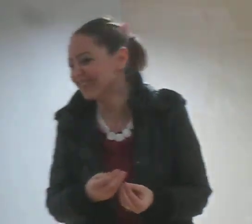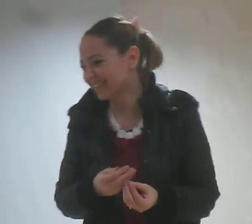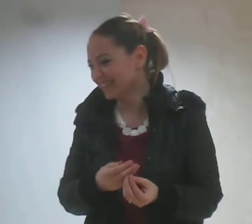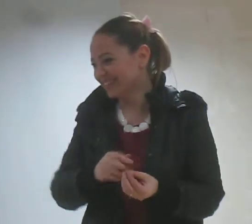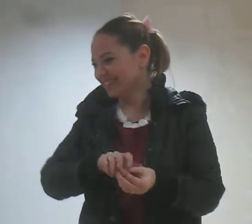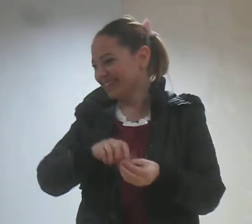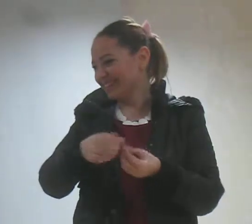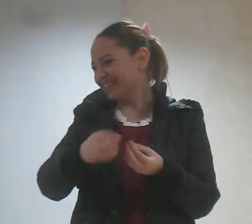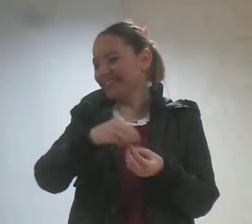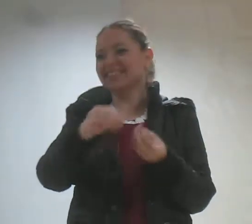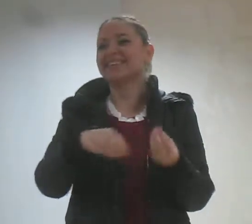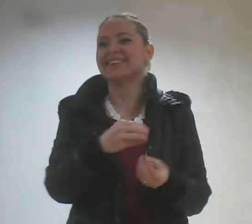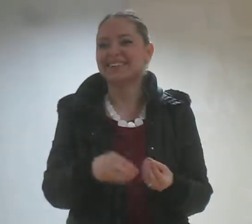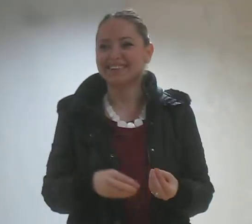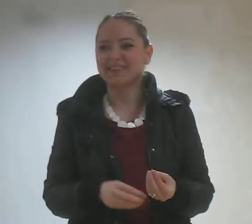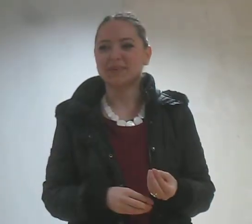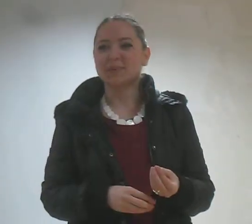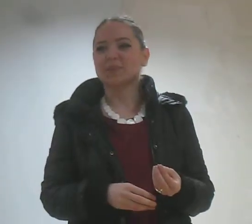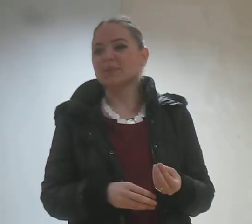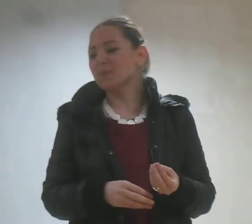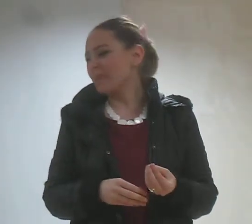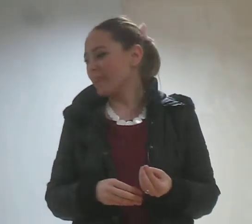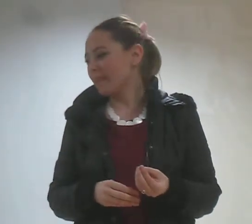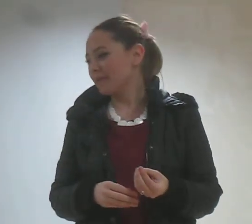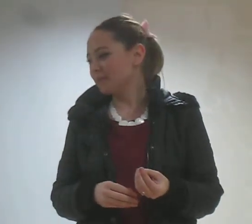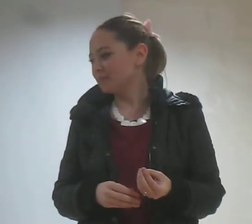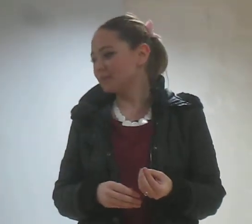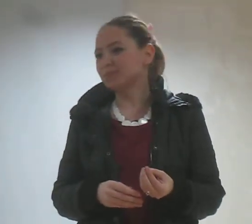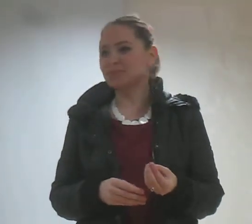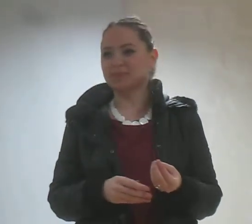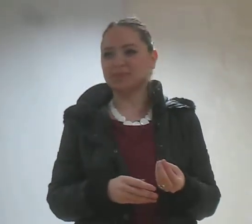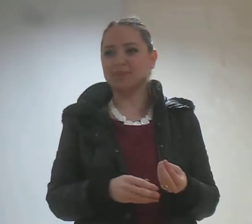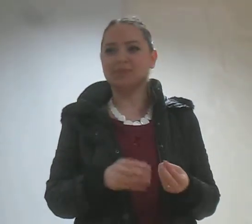Soydu. Bıçağı kullanmış şeklini tavsiye etti.